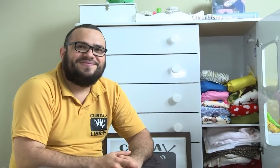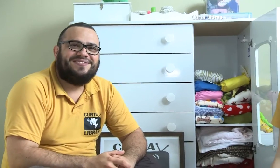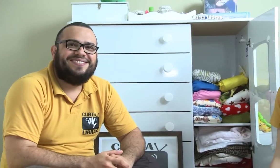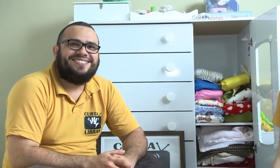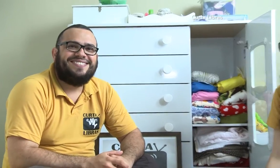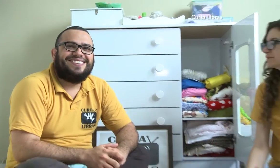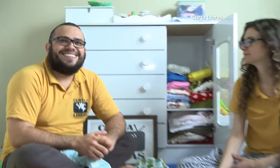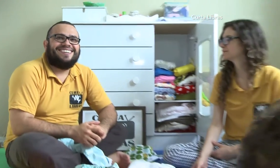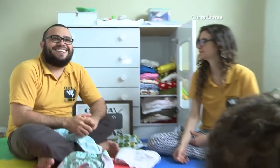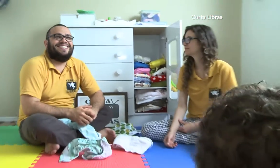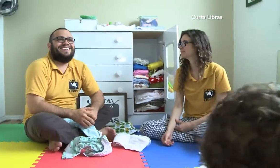Fácil.